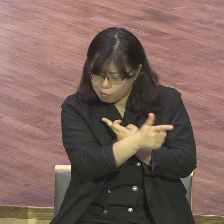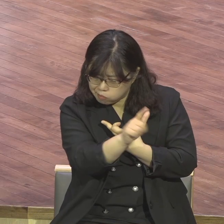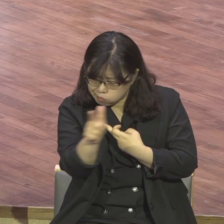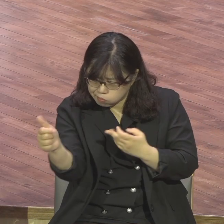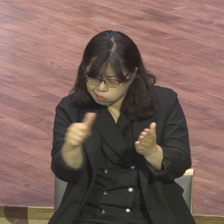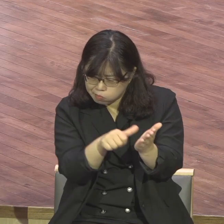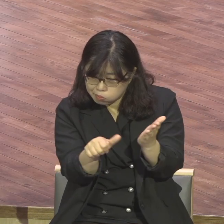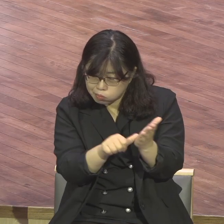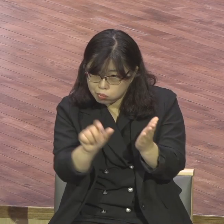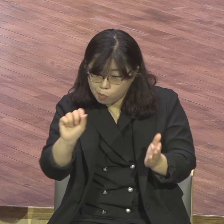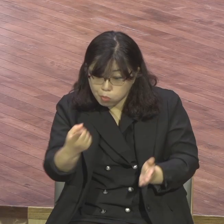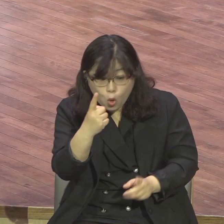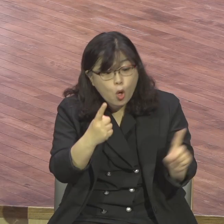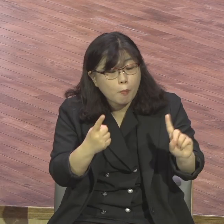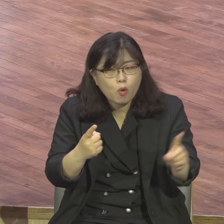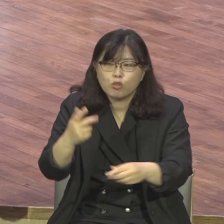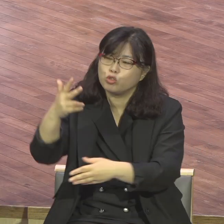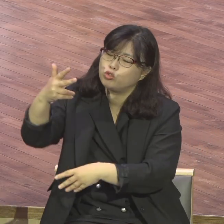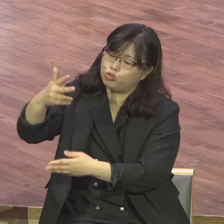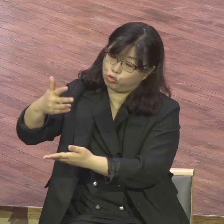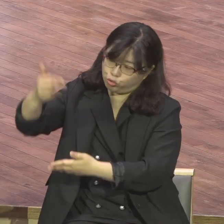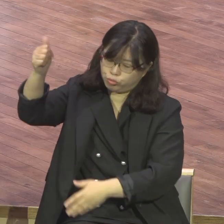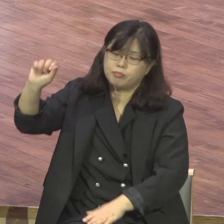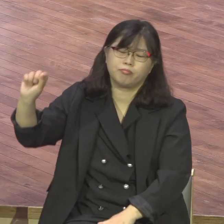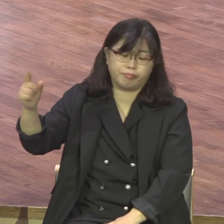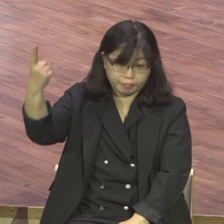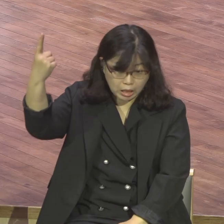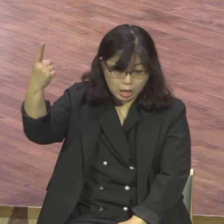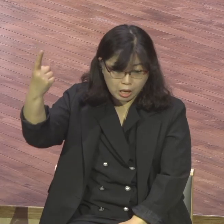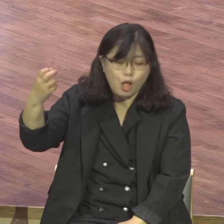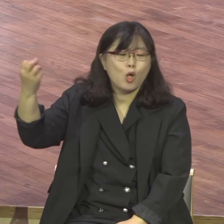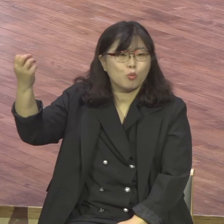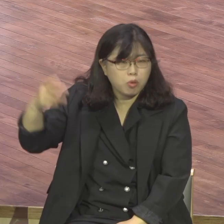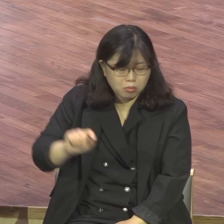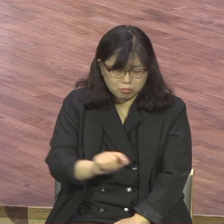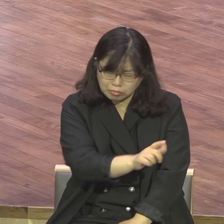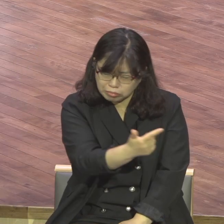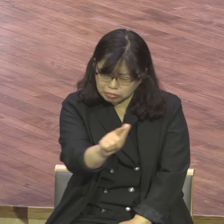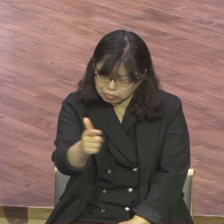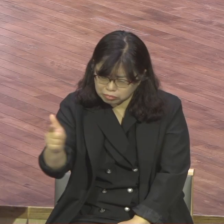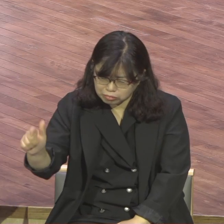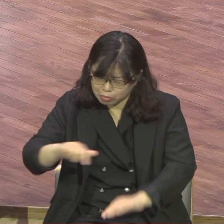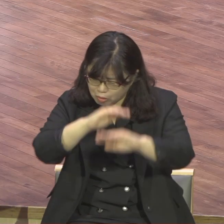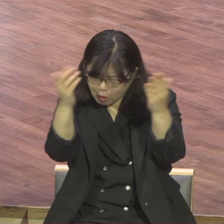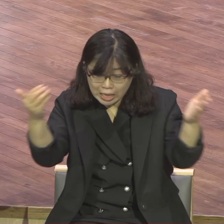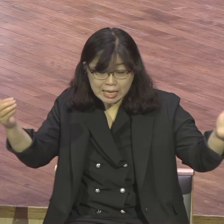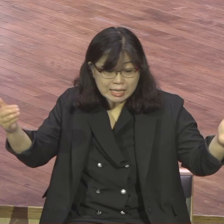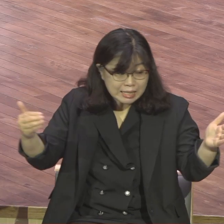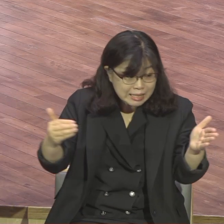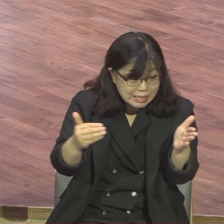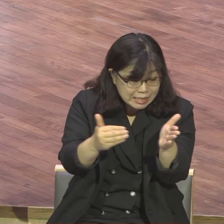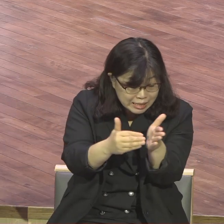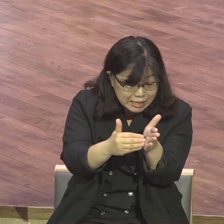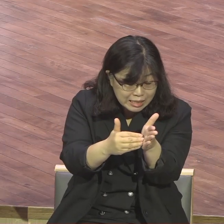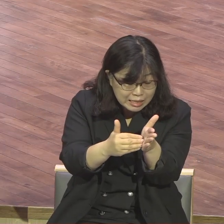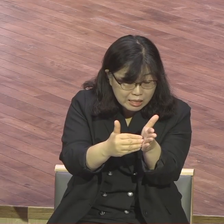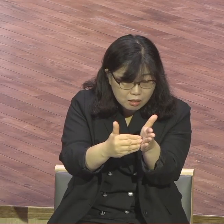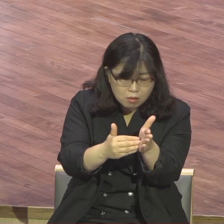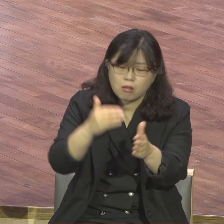이 하나님의 절대주권을 고백하면서 구원에 대한 교리 부분을